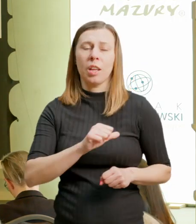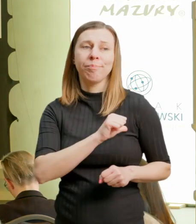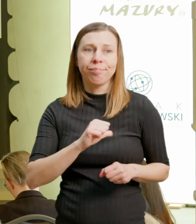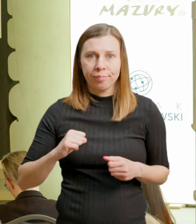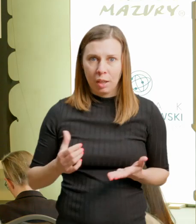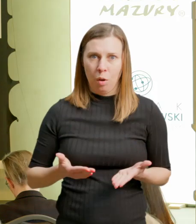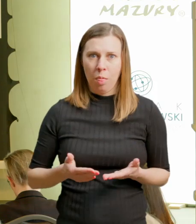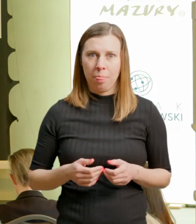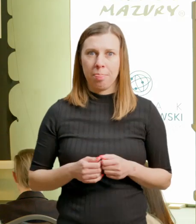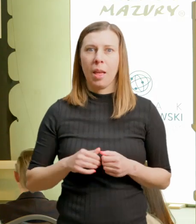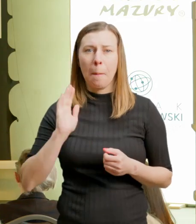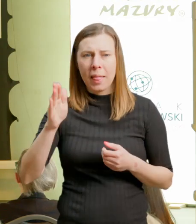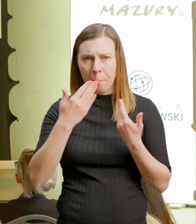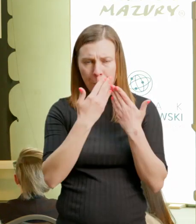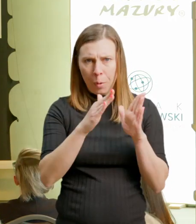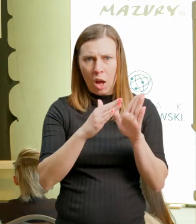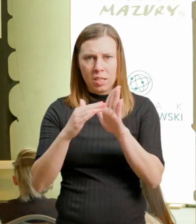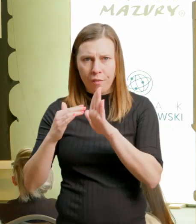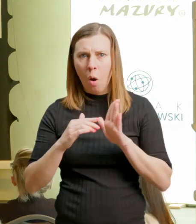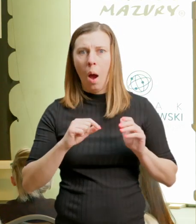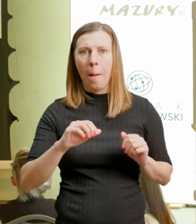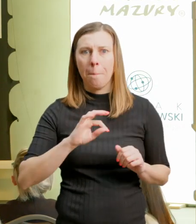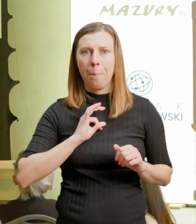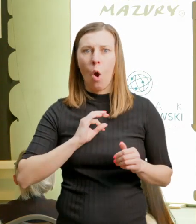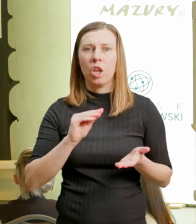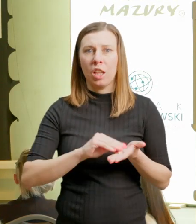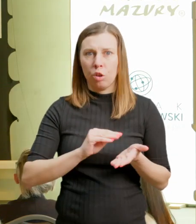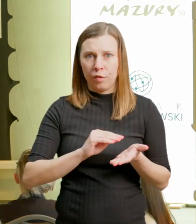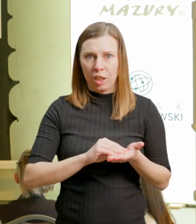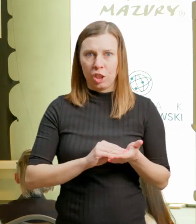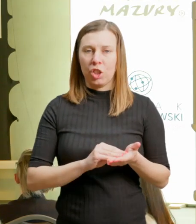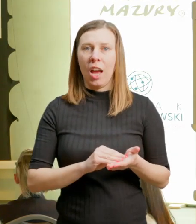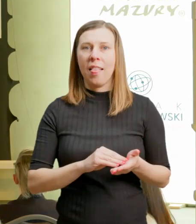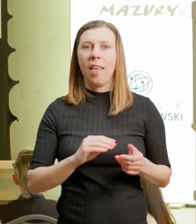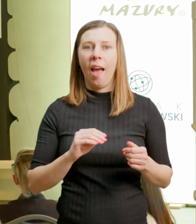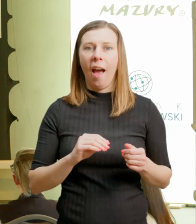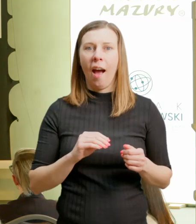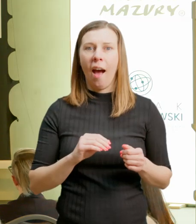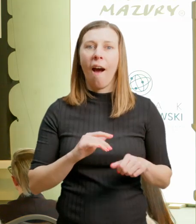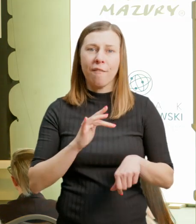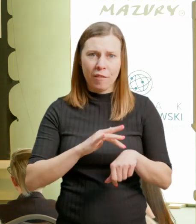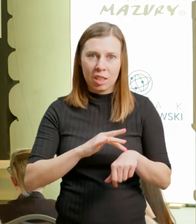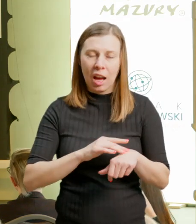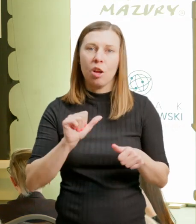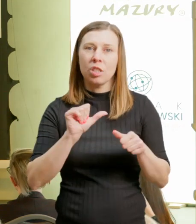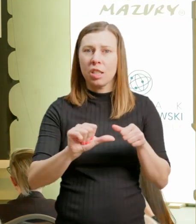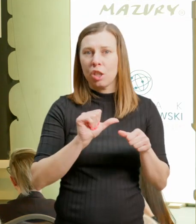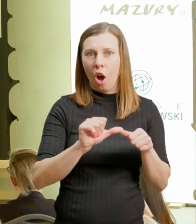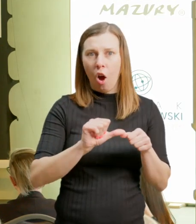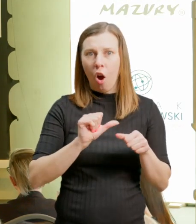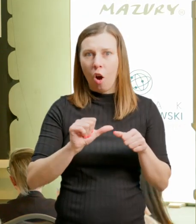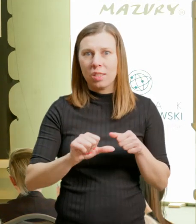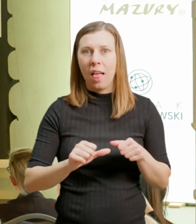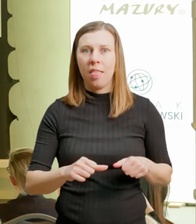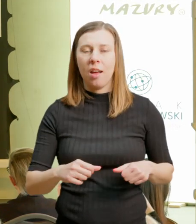oceny gospodarstwa agroturystycznych w województwie warmińsko-mazurskim, w wieloletnim udziale w komisji konkursowej